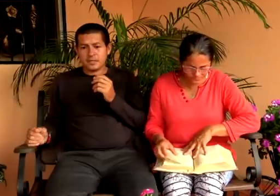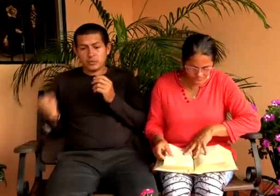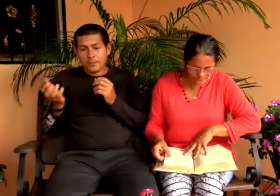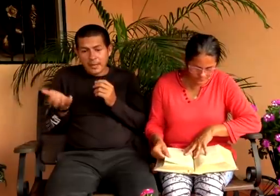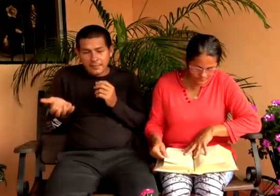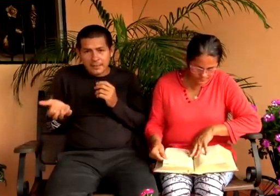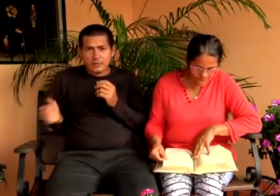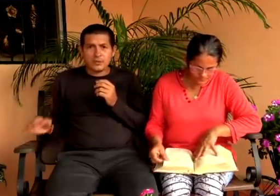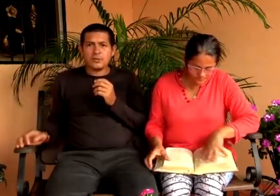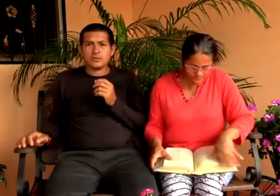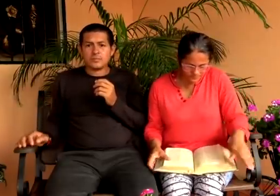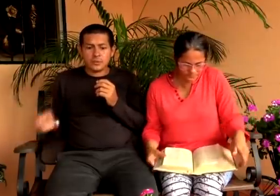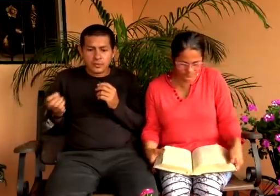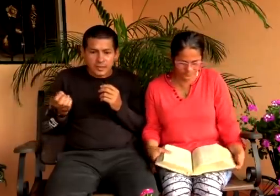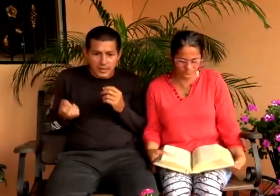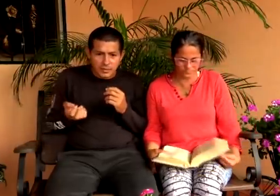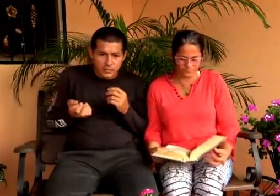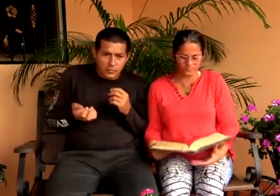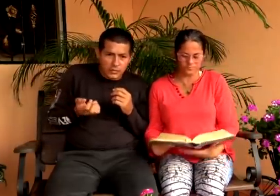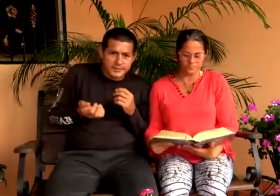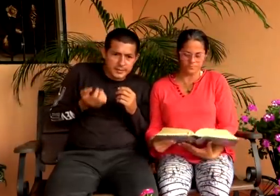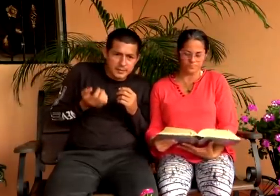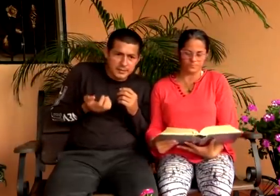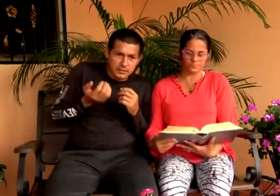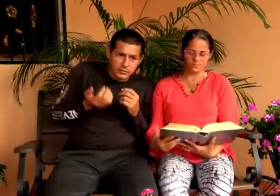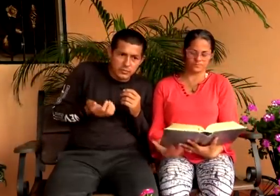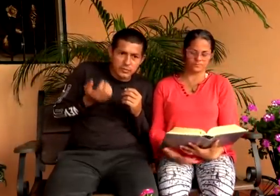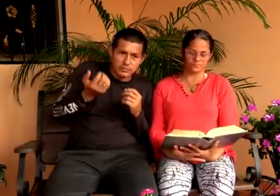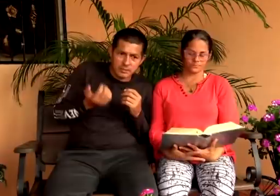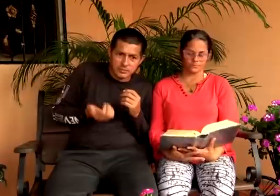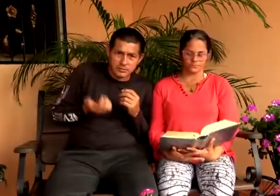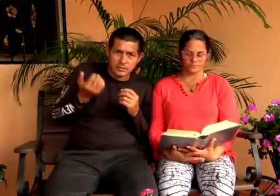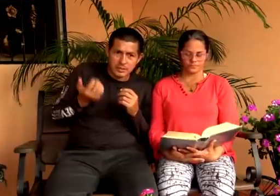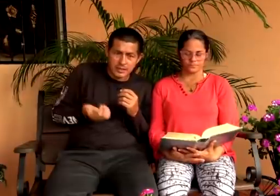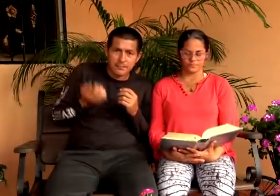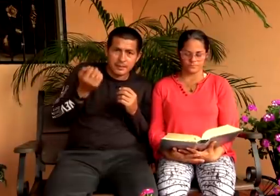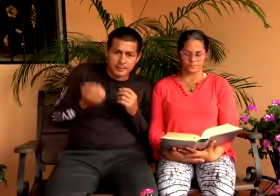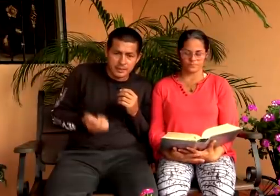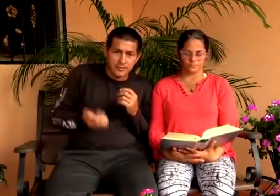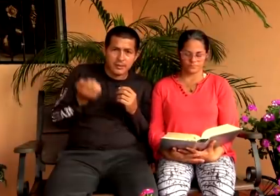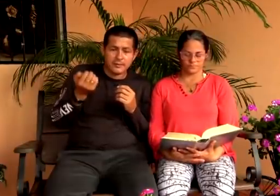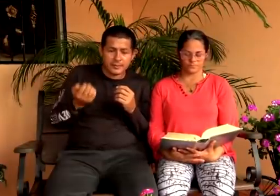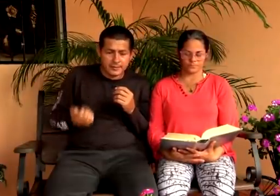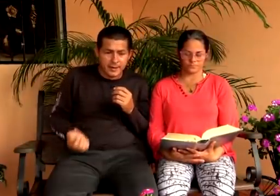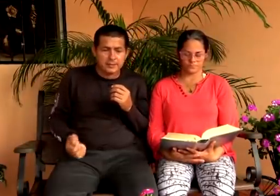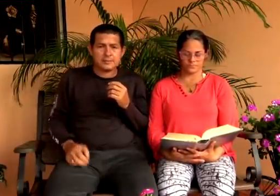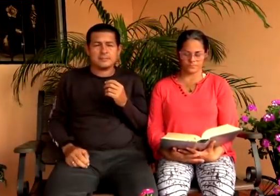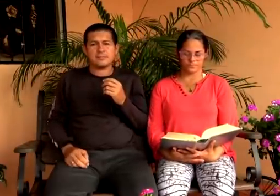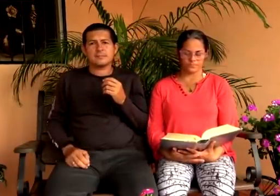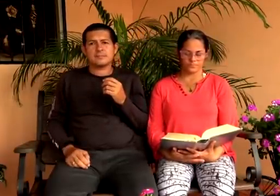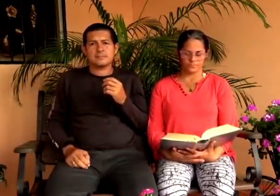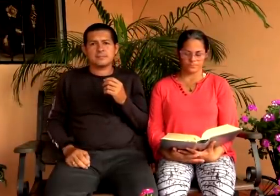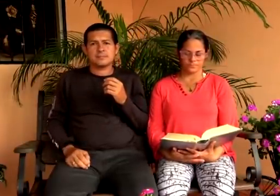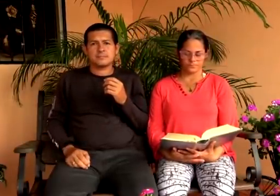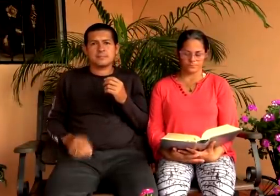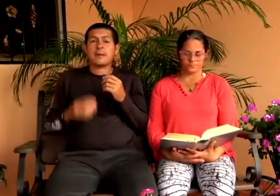eso es palabra de Dios porque no lo aceptan algunos hermanos que se han apartado de la verdad